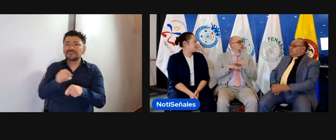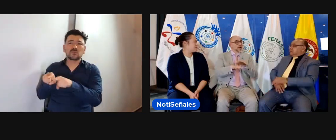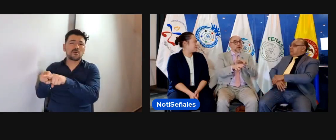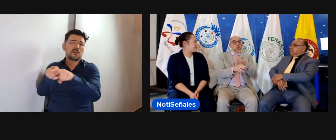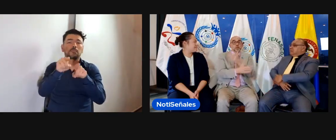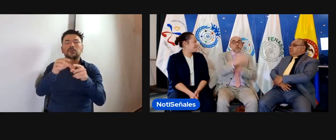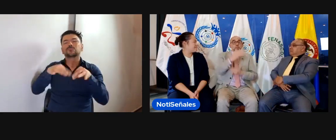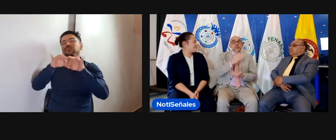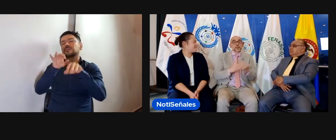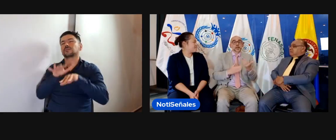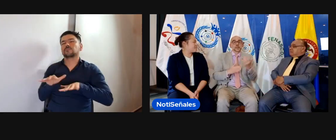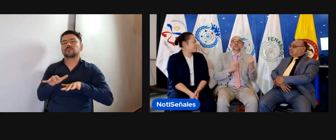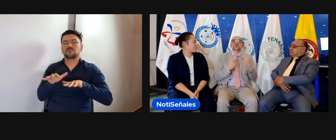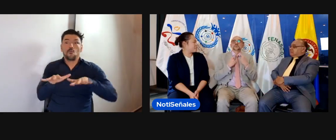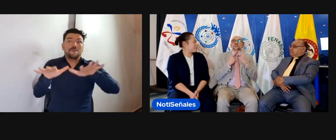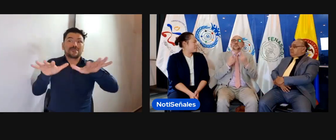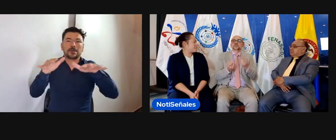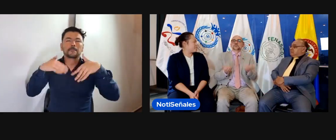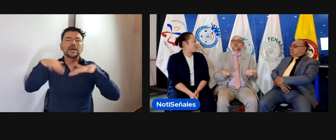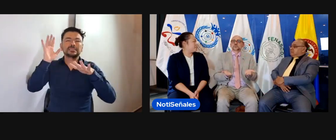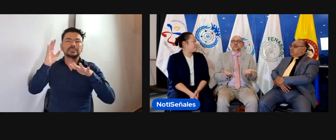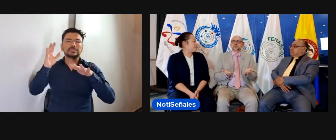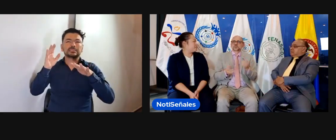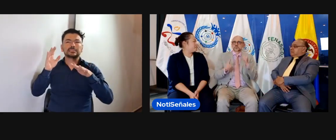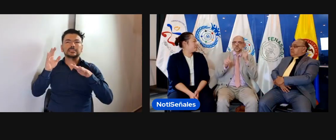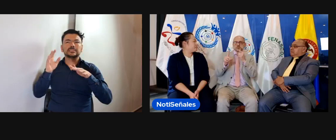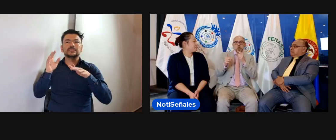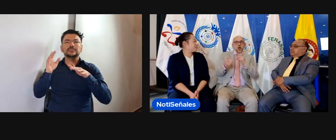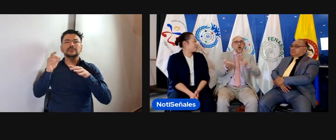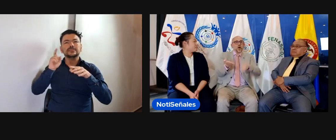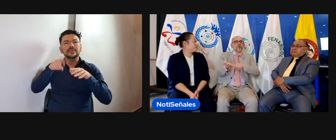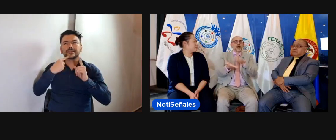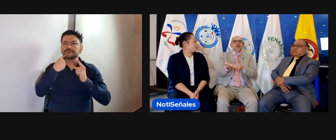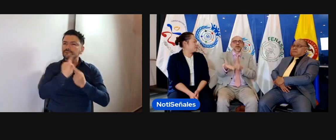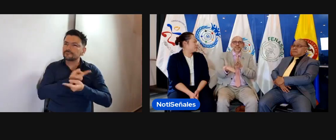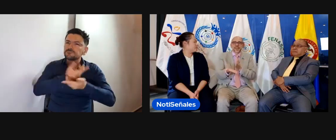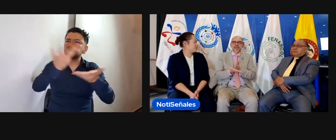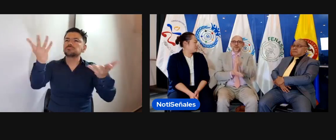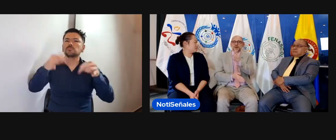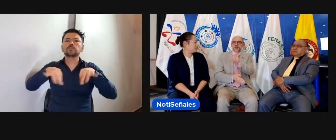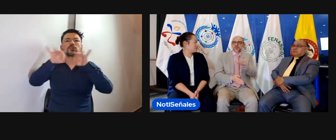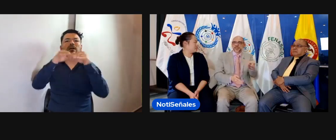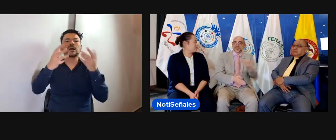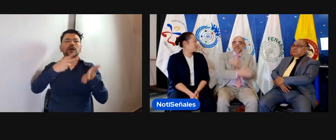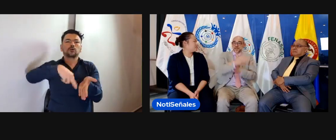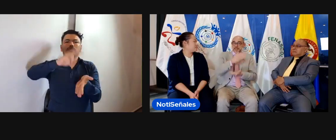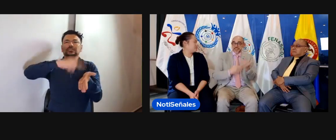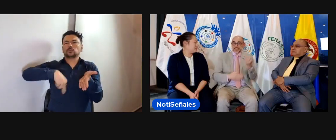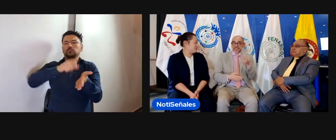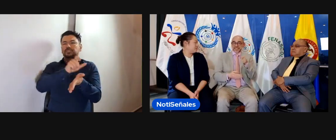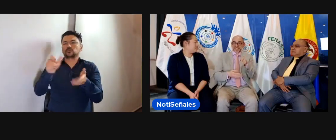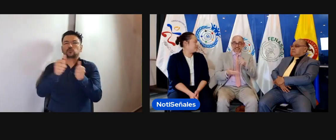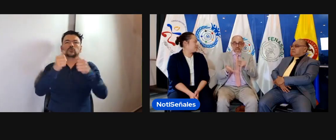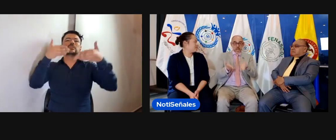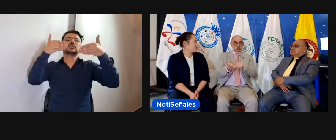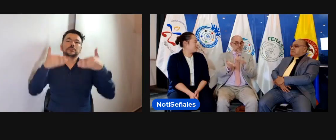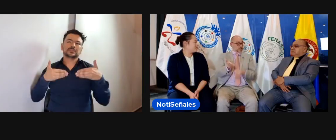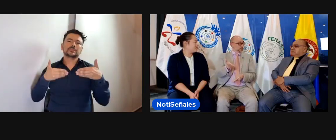de personas con discapacidad, personas que buscan ese movimiento. ¿Y para qué es? Pues, como lo decía previamente, es un